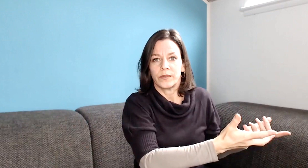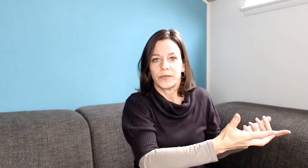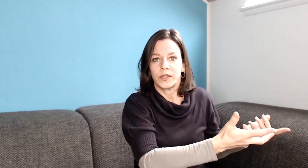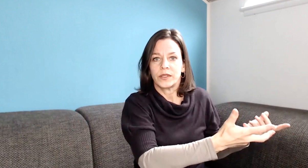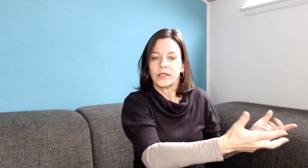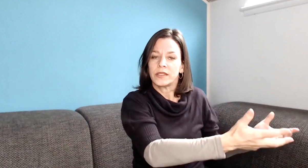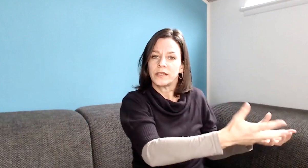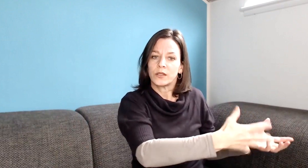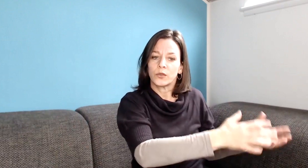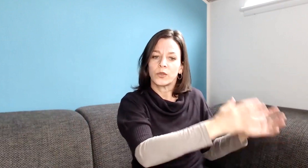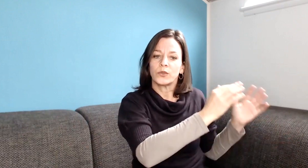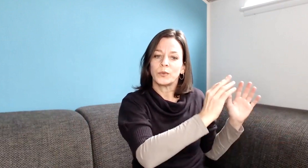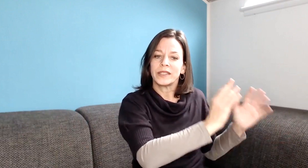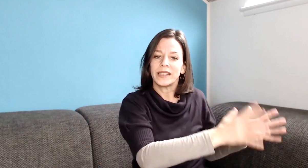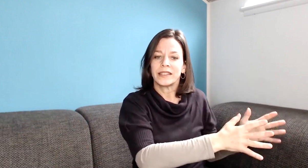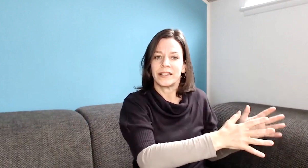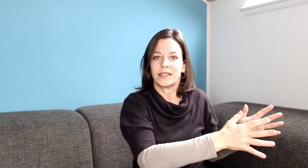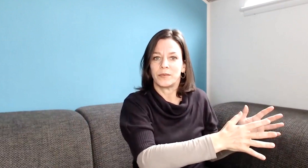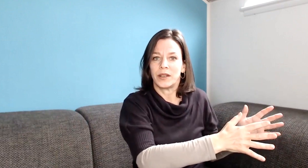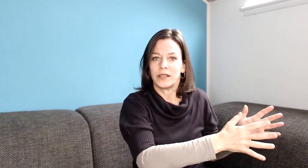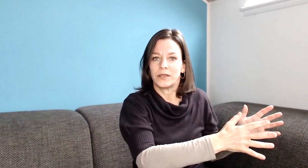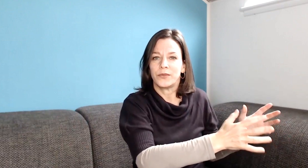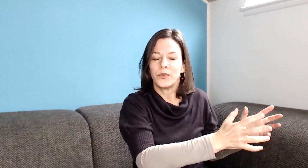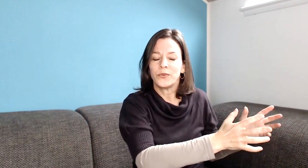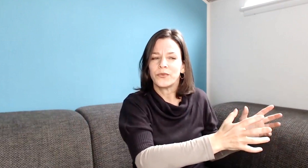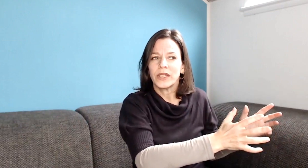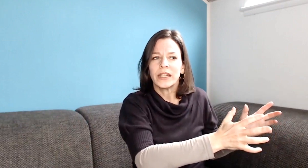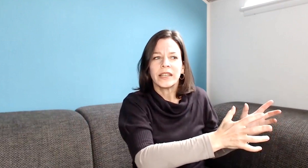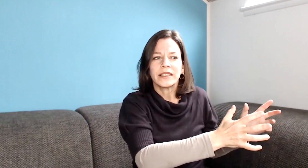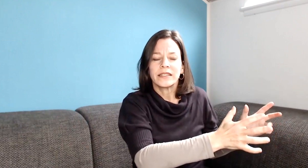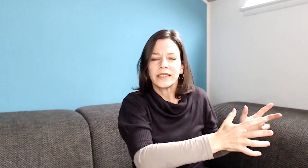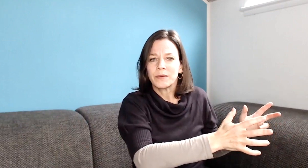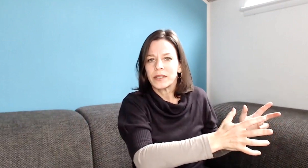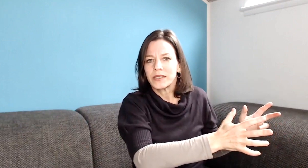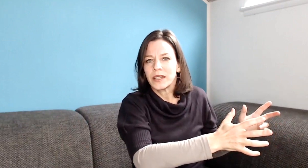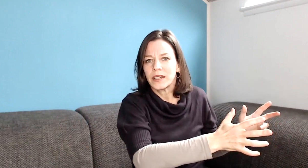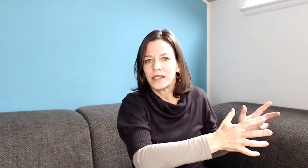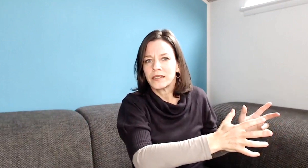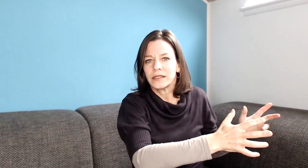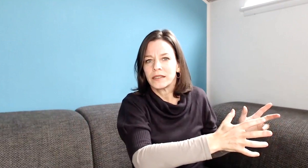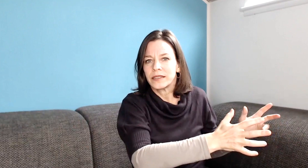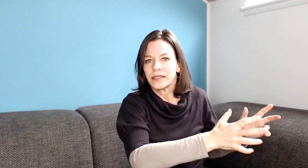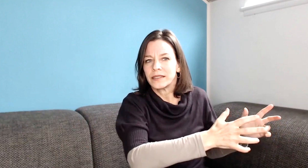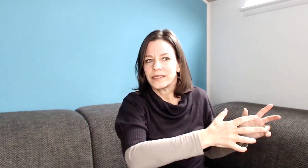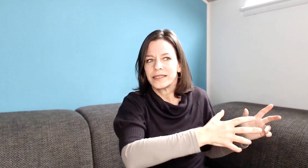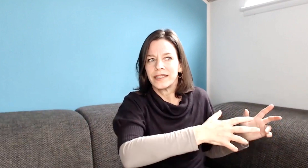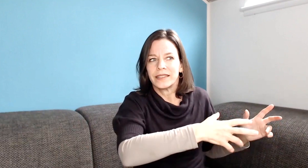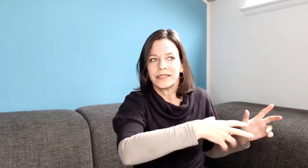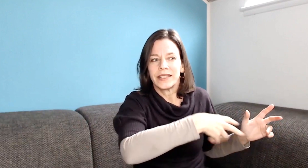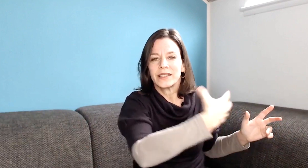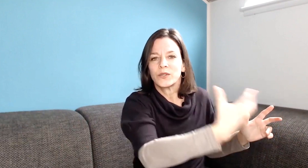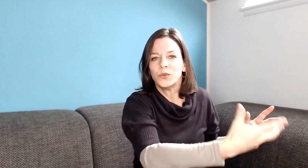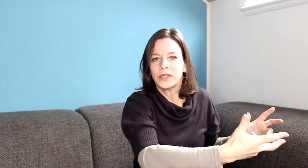Sie zieht sich zurück und überdenkt erst mal. Also die 5 ist nicht jemand, der ins Tun